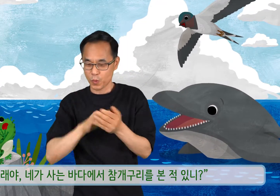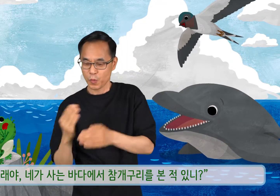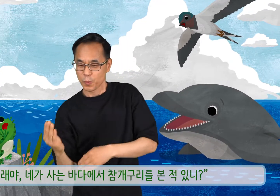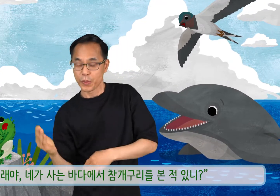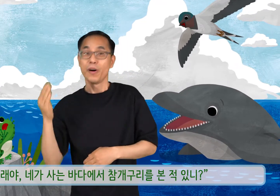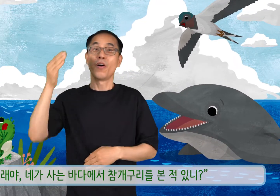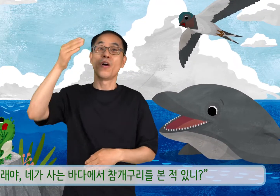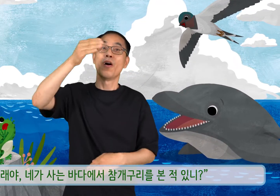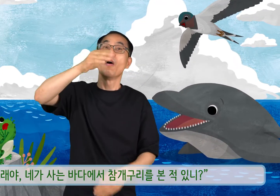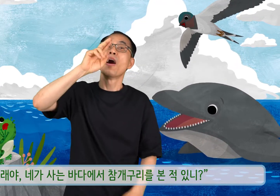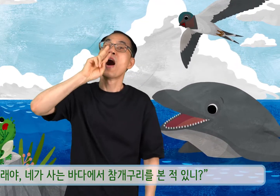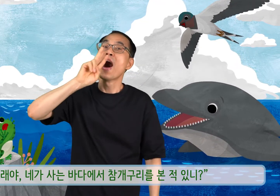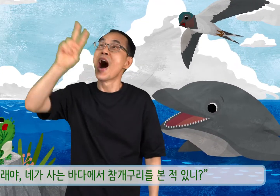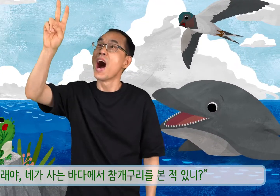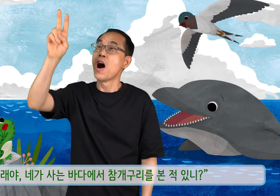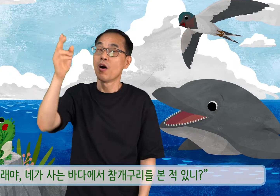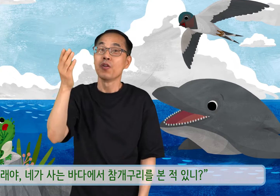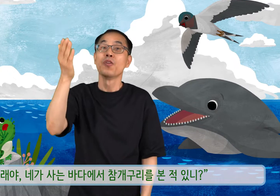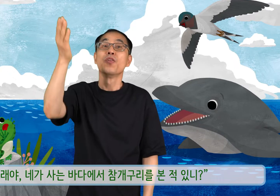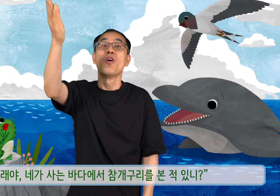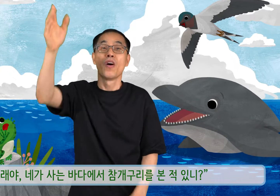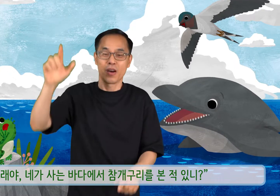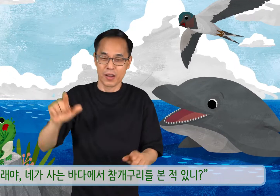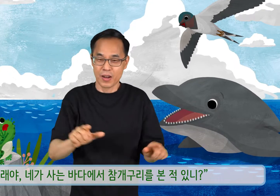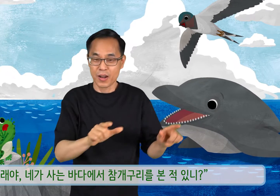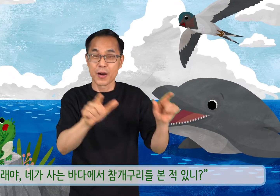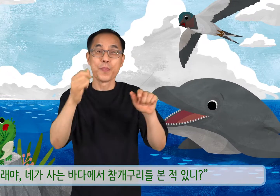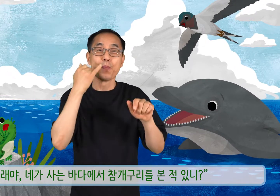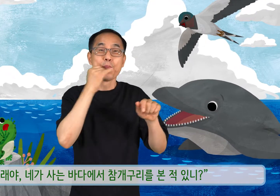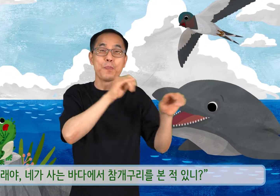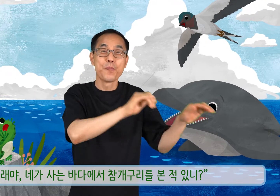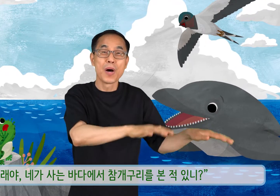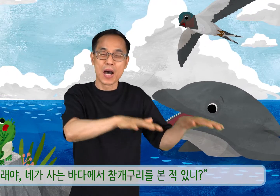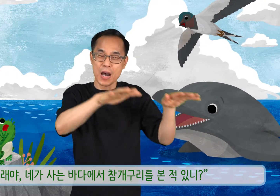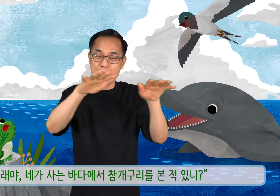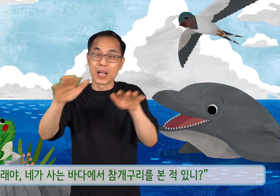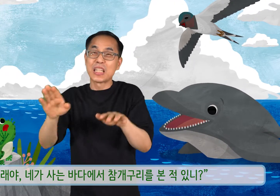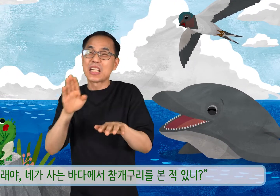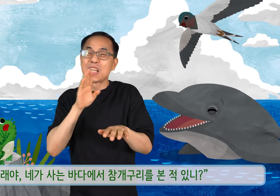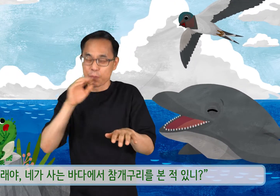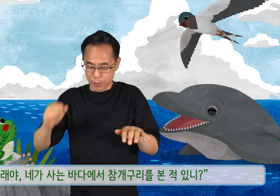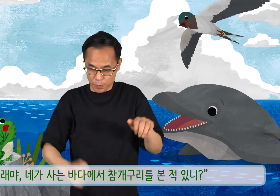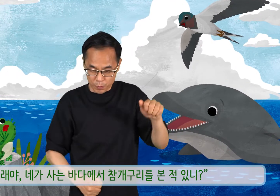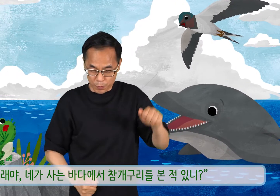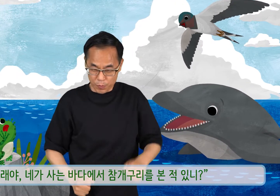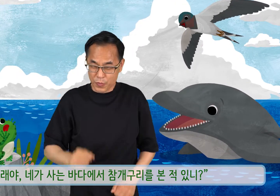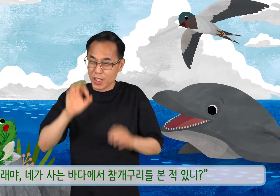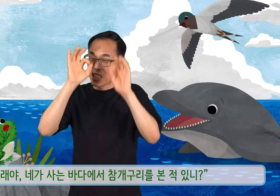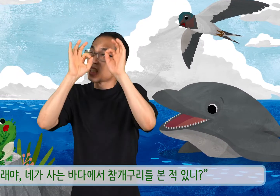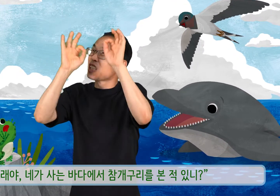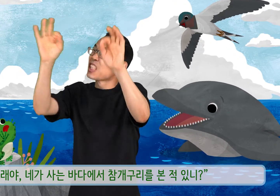돌고래야, 네가 사는 바다에서 참개구리를 본 적 있니?